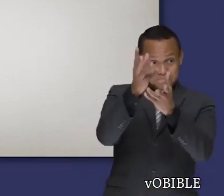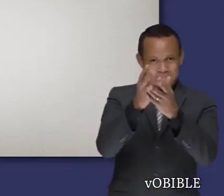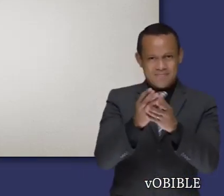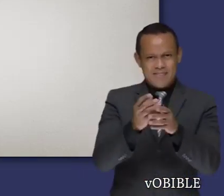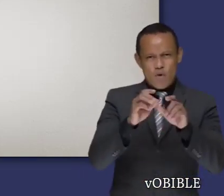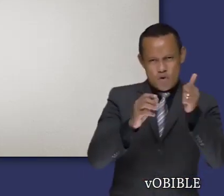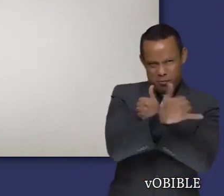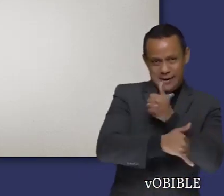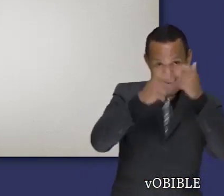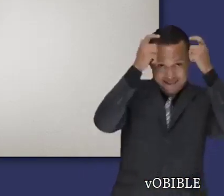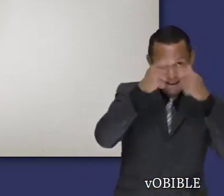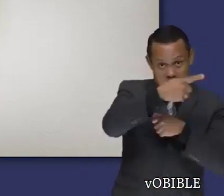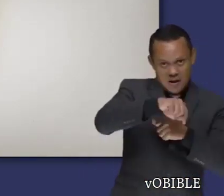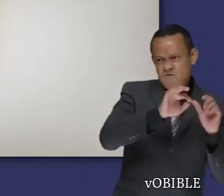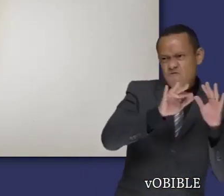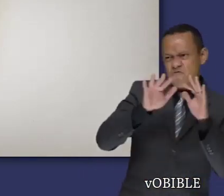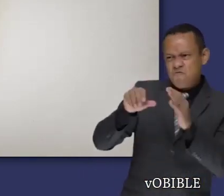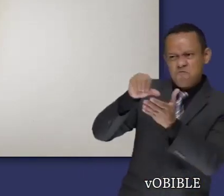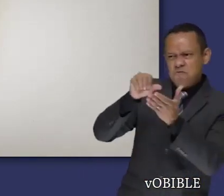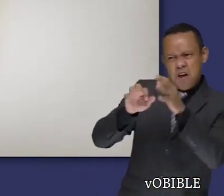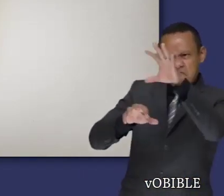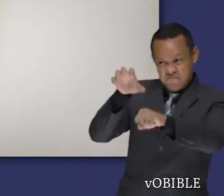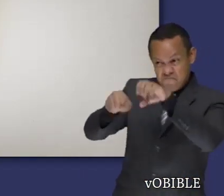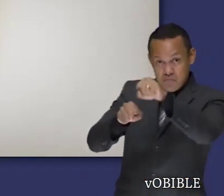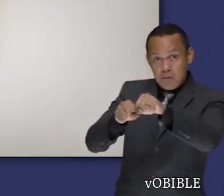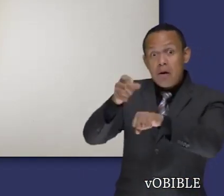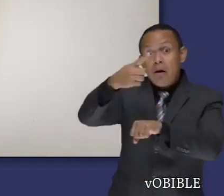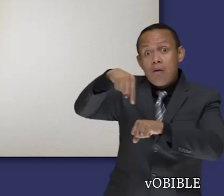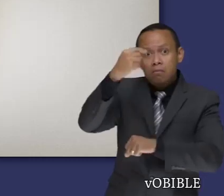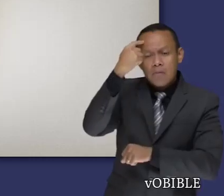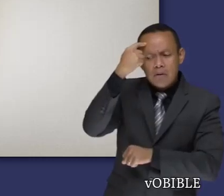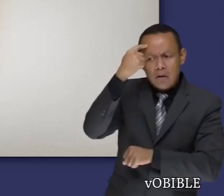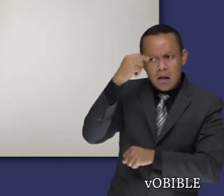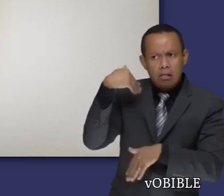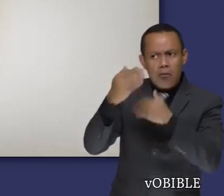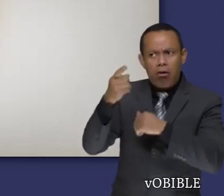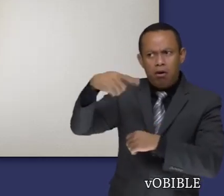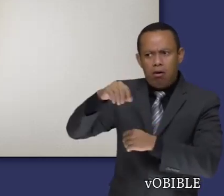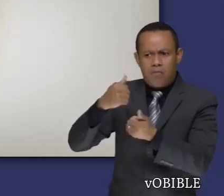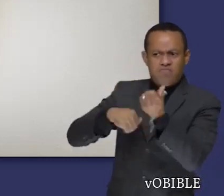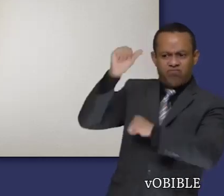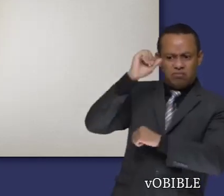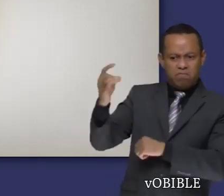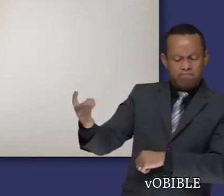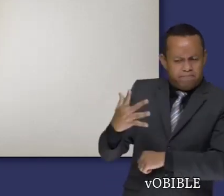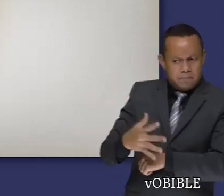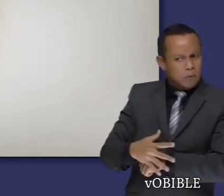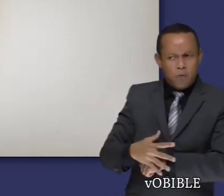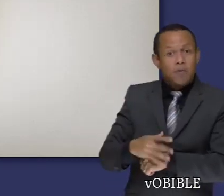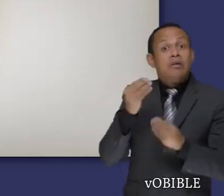¿Lo sabía? Para evitar futuras rebeliones, estos reyes asirios se llevaban prisionera a la gente de las tierras